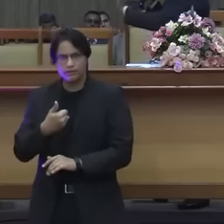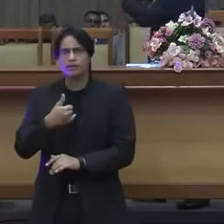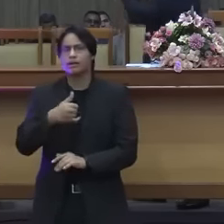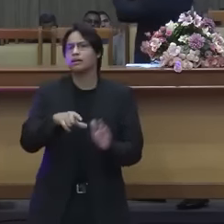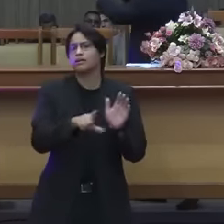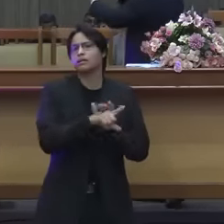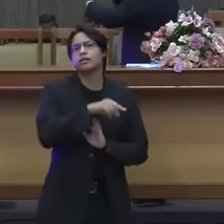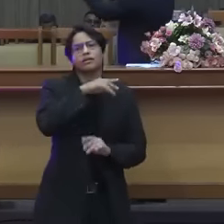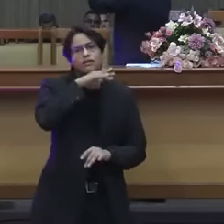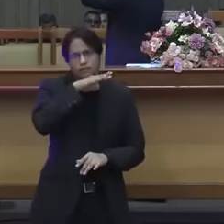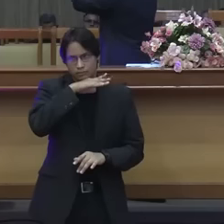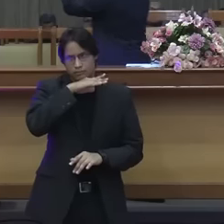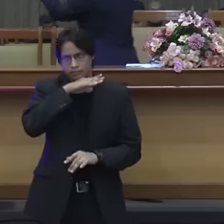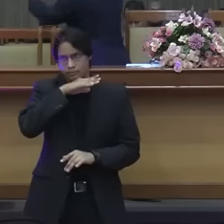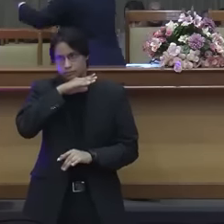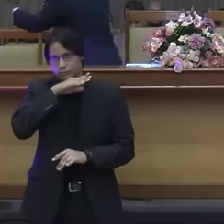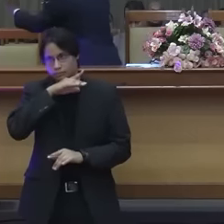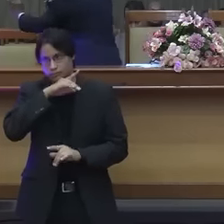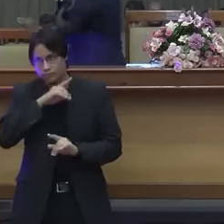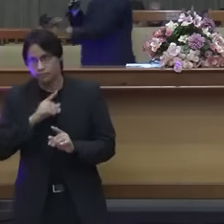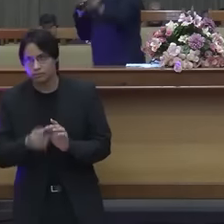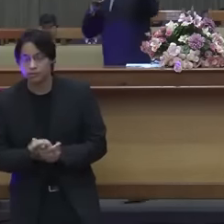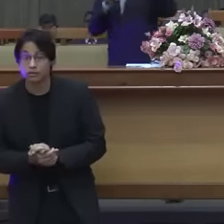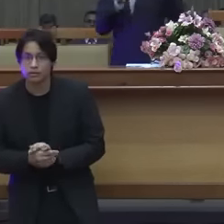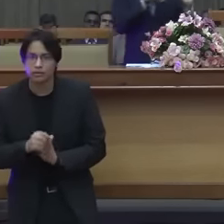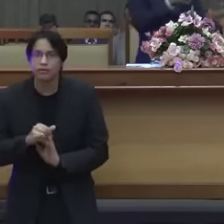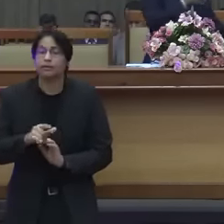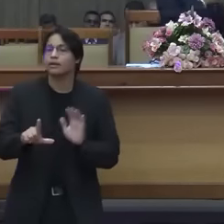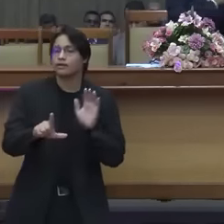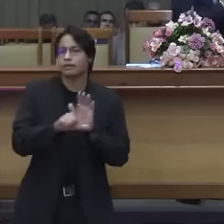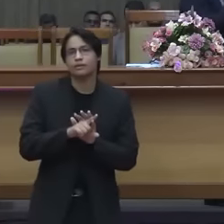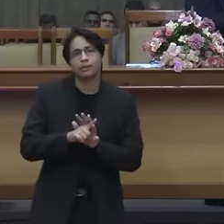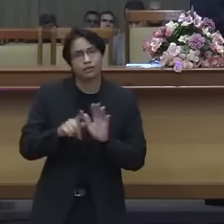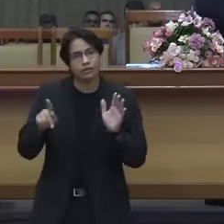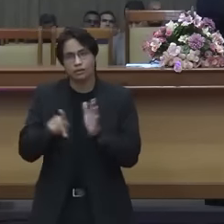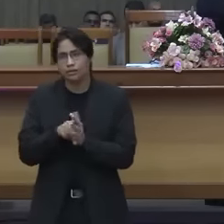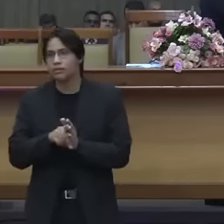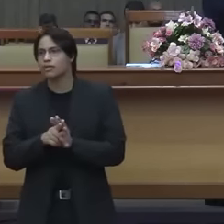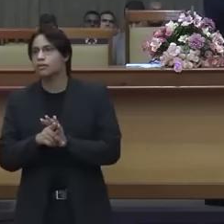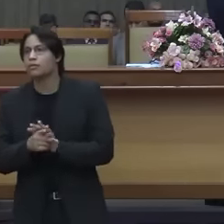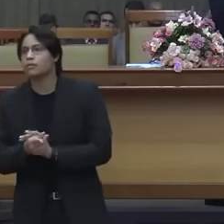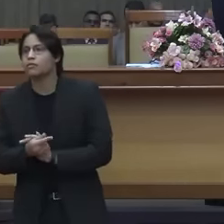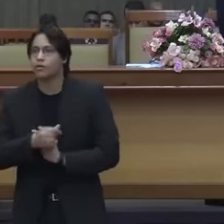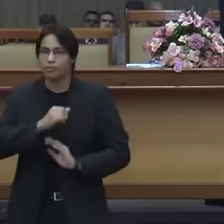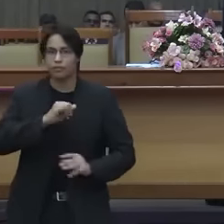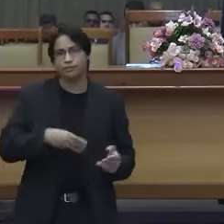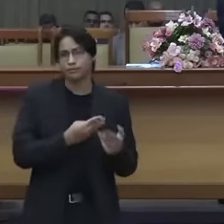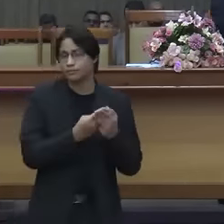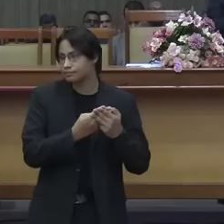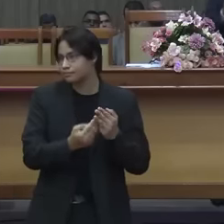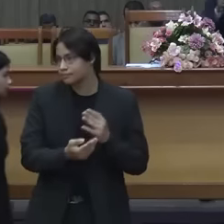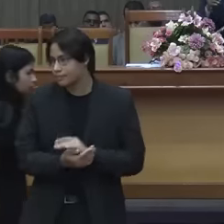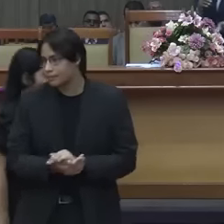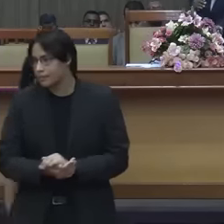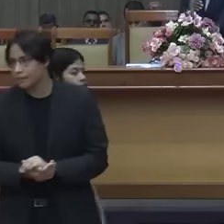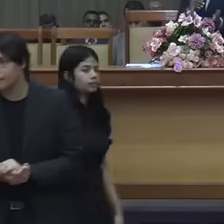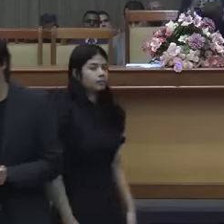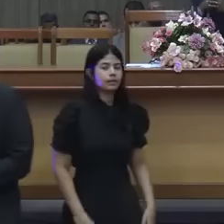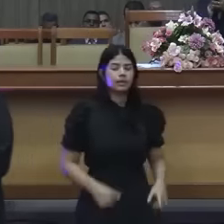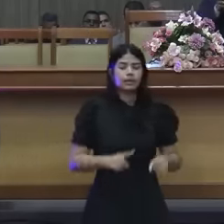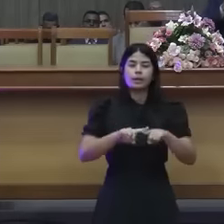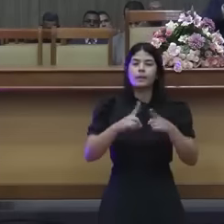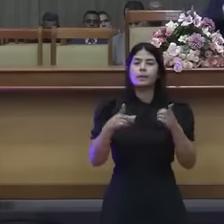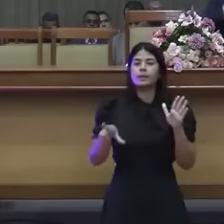tu disseres a lei dos escribas, dos fariseus, que era lega, mas a lei de Deus é